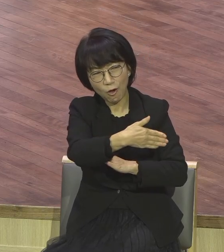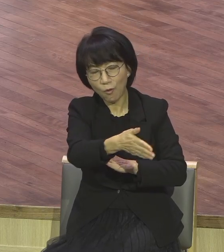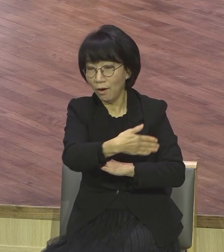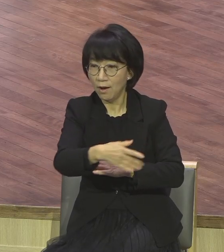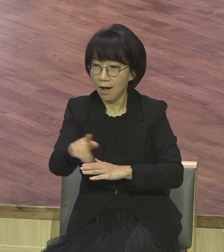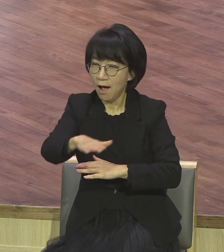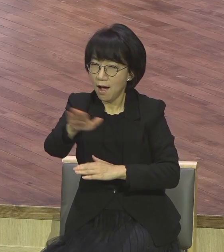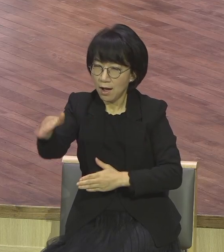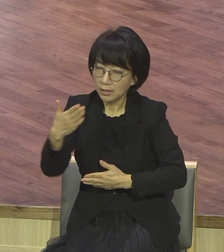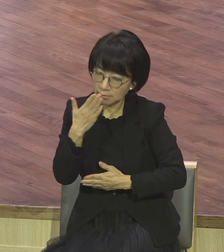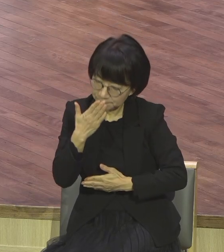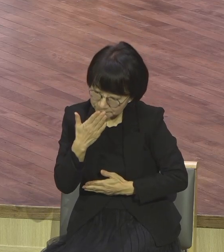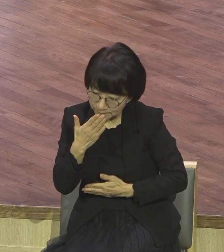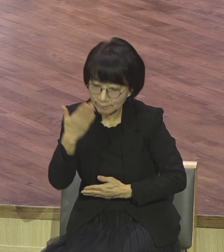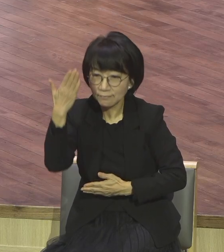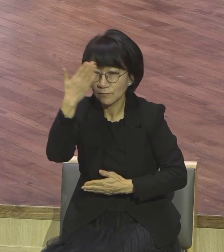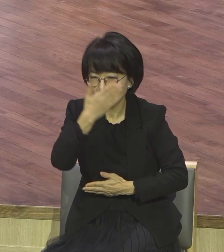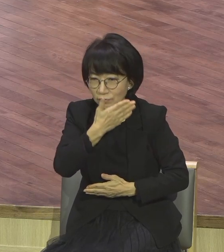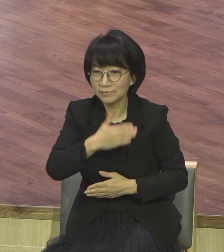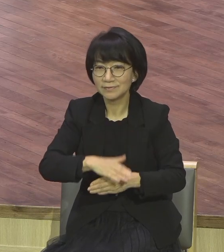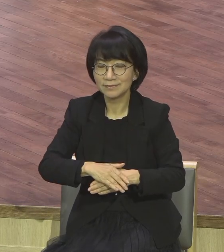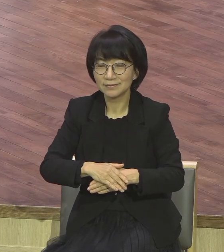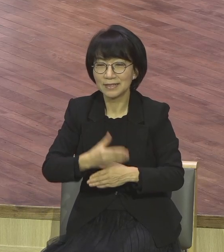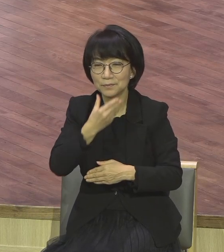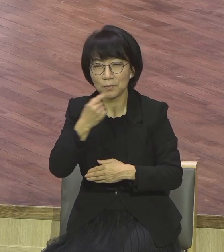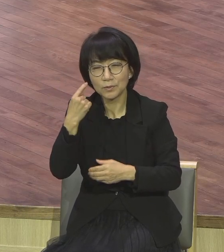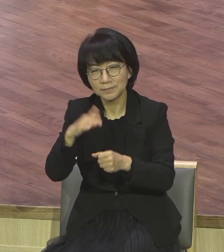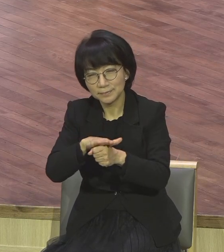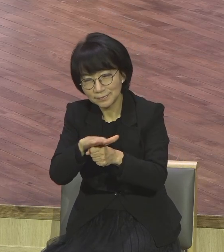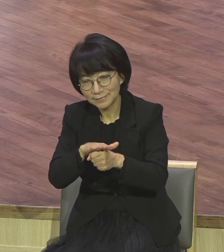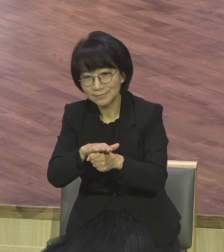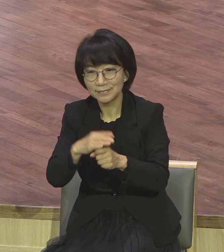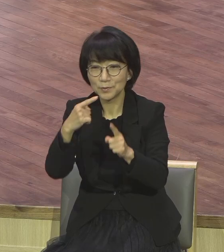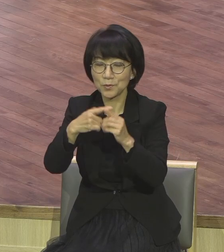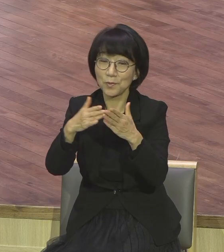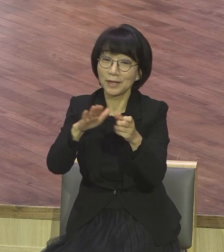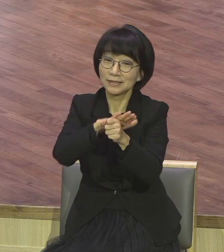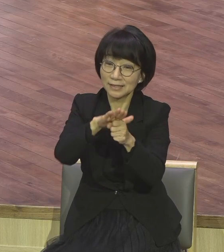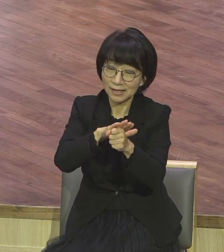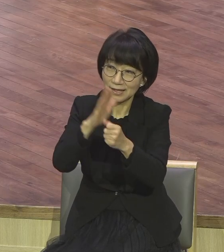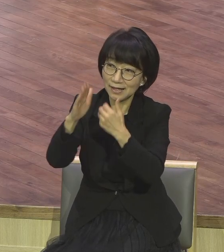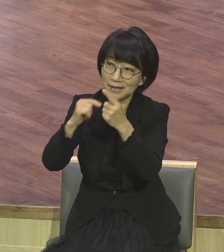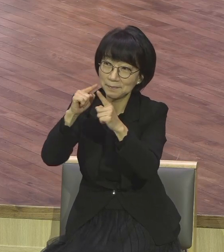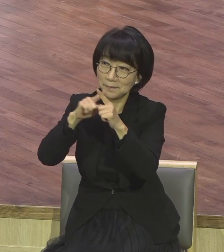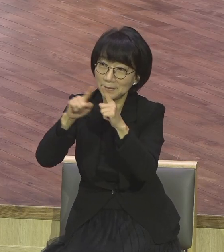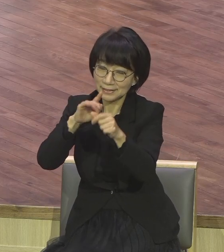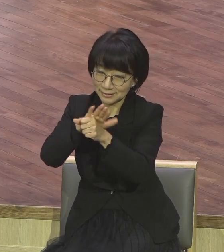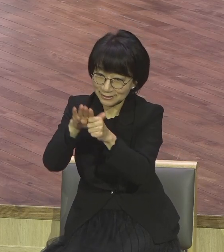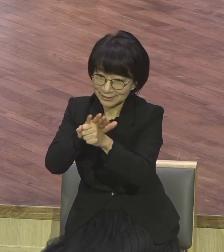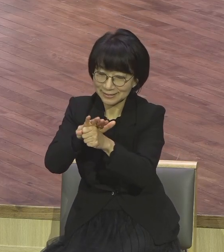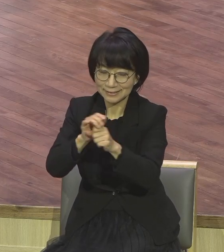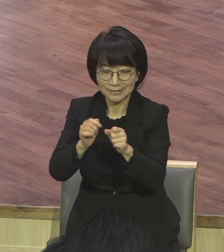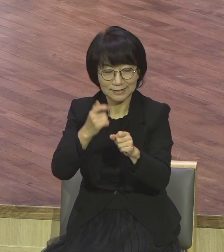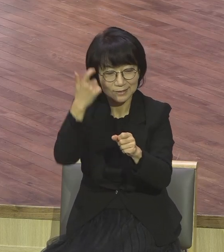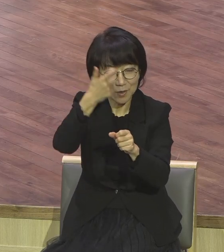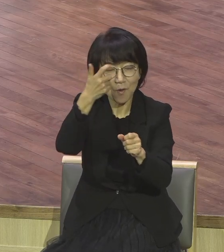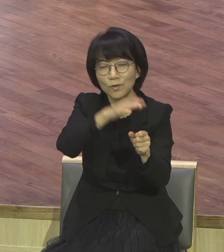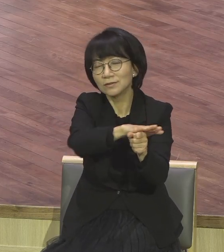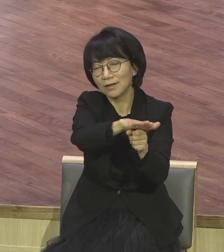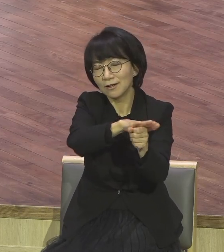다들 하나같이 보험 사랑하고 교회 사랑하고 말씀 사랑하고 영어 사랑하고 이런 순결한